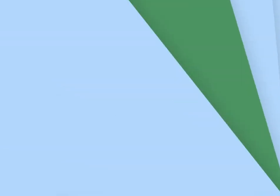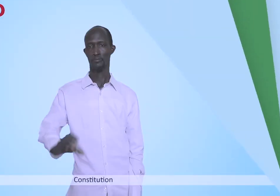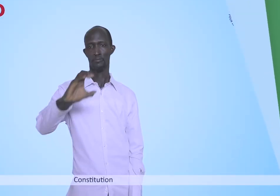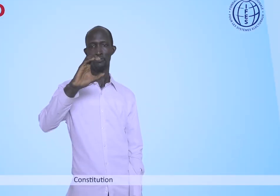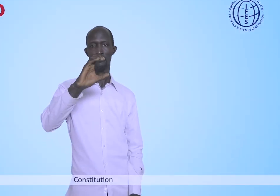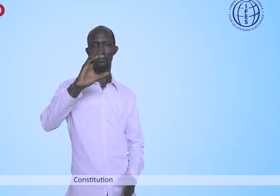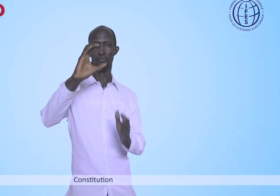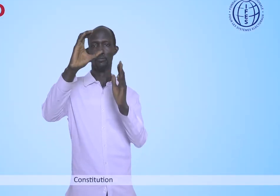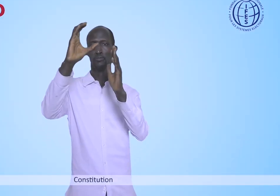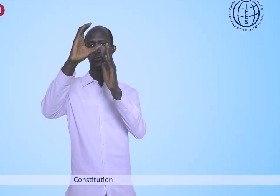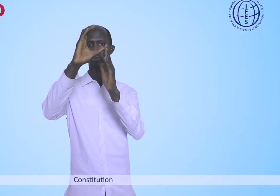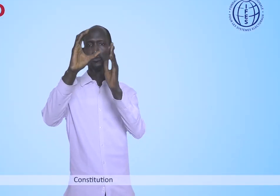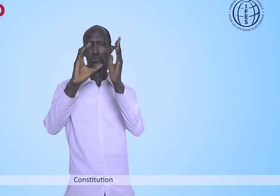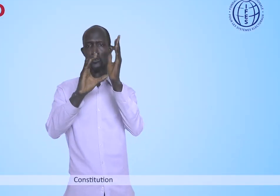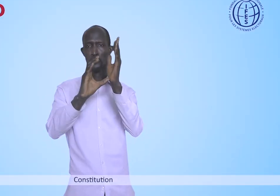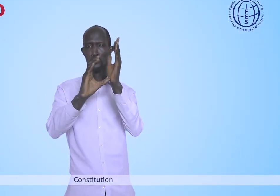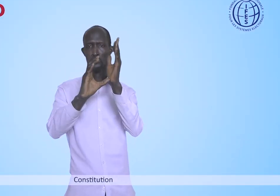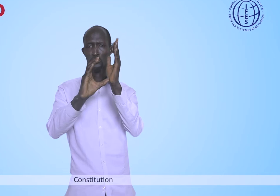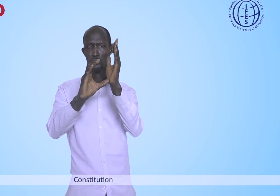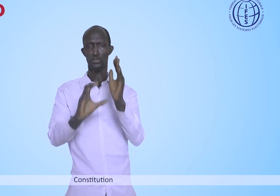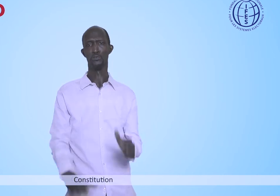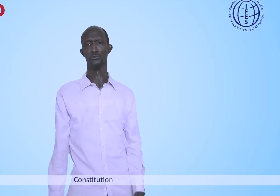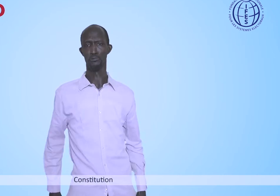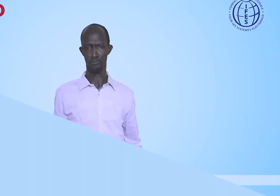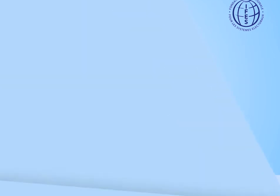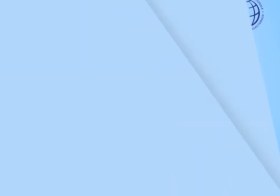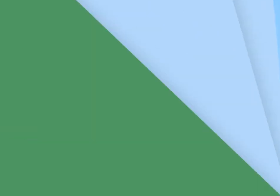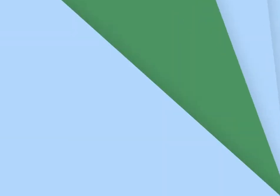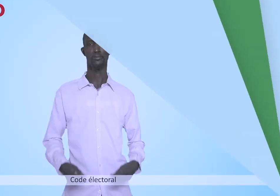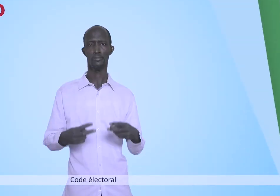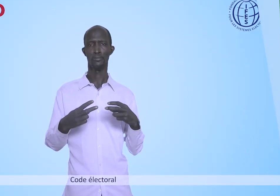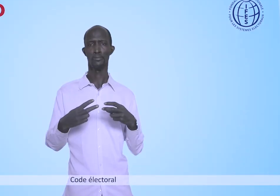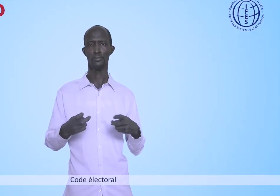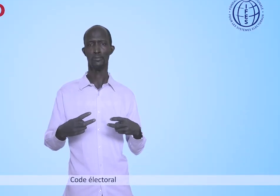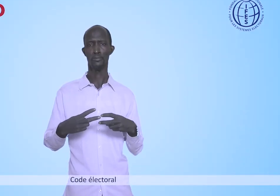Constitution Constitution Code électoral